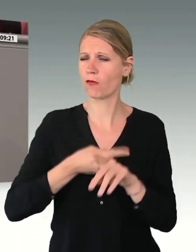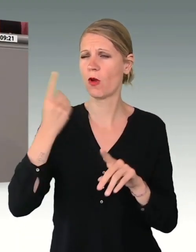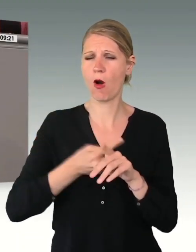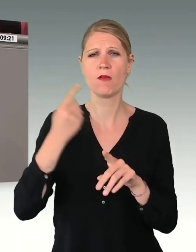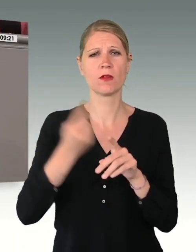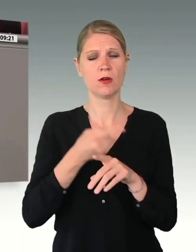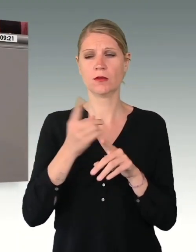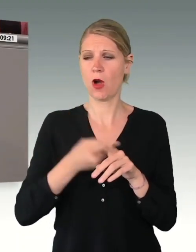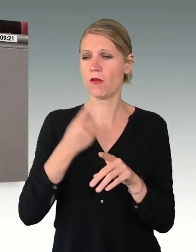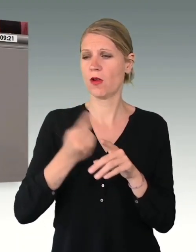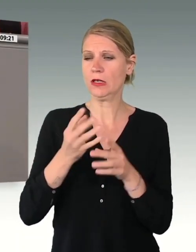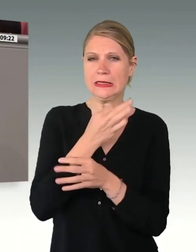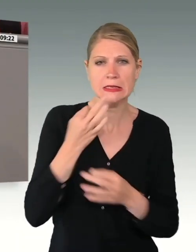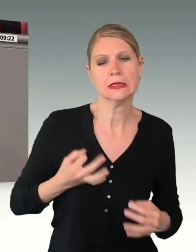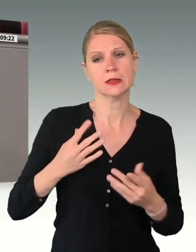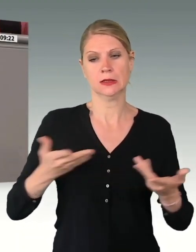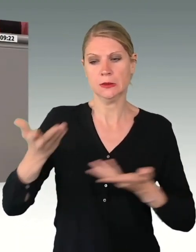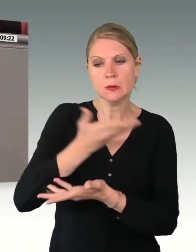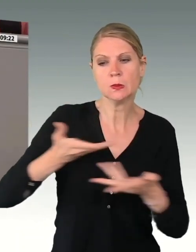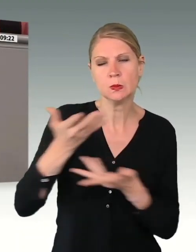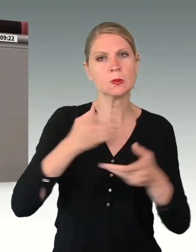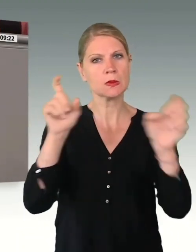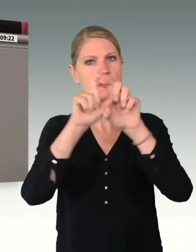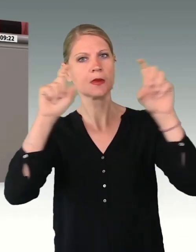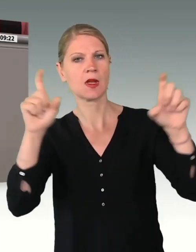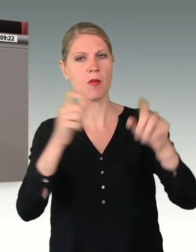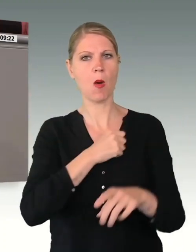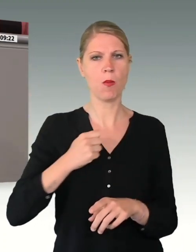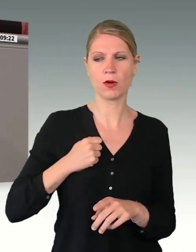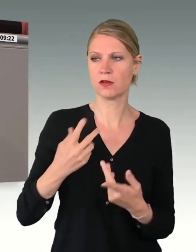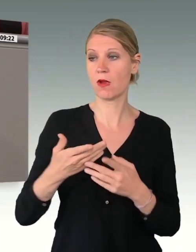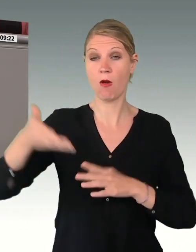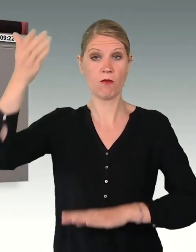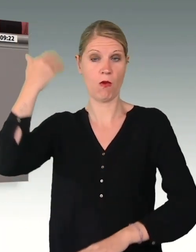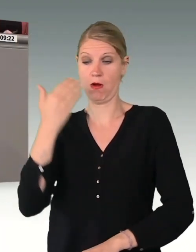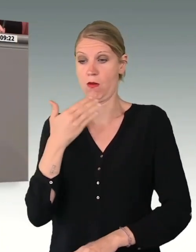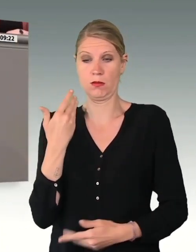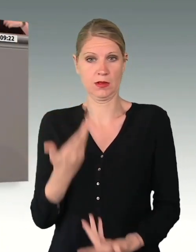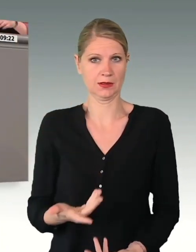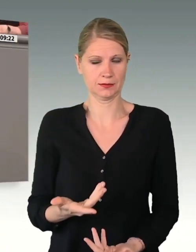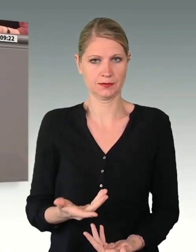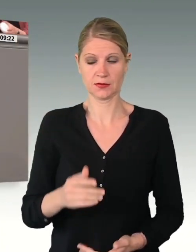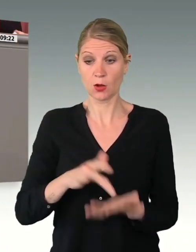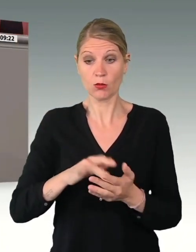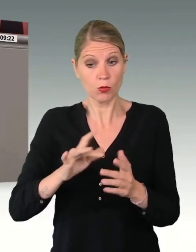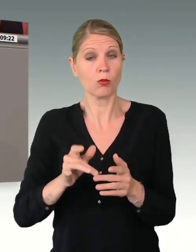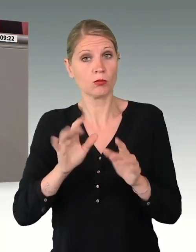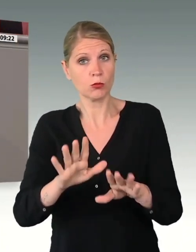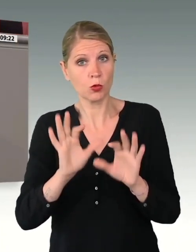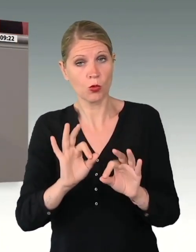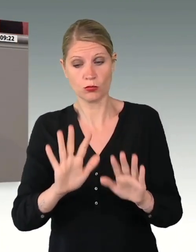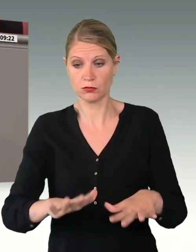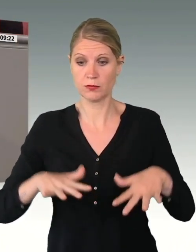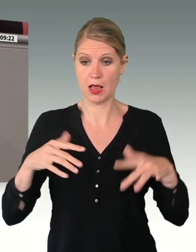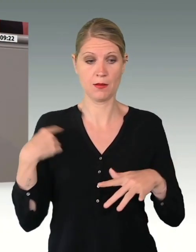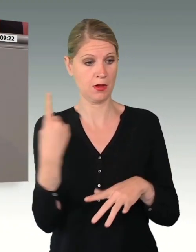wie schon lange nicht mehr. Das ist auch gut so, denn wir als Parlamentarier haben unseren Soldatinnen und Soldaten gegenüber eine